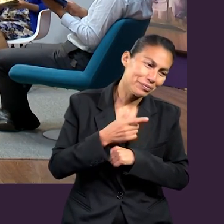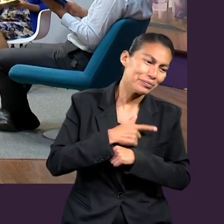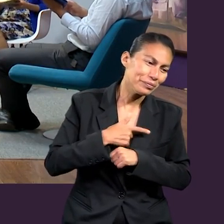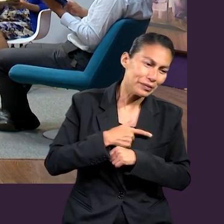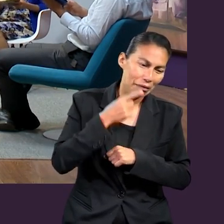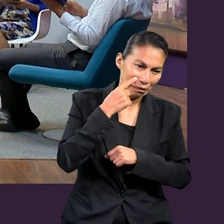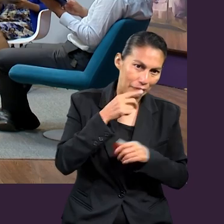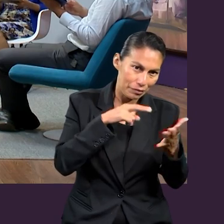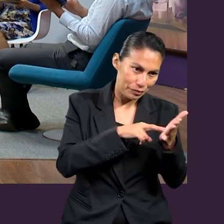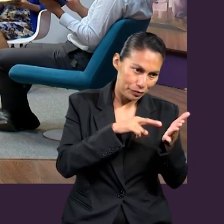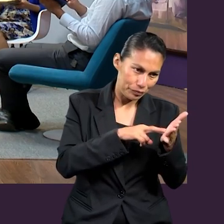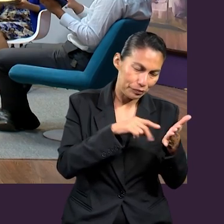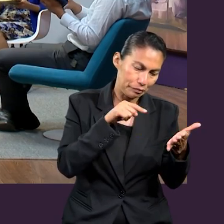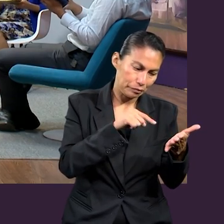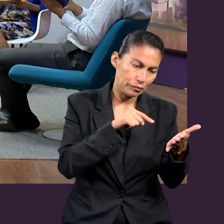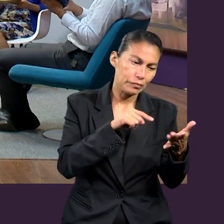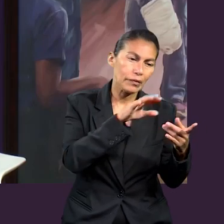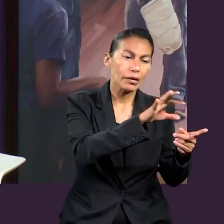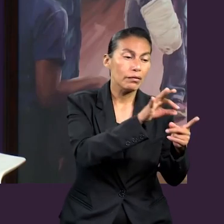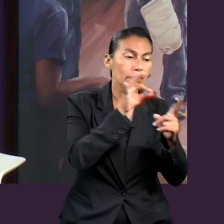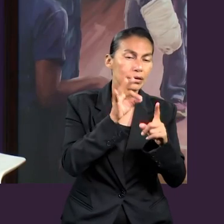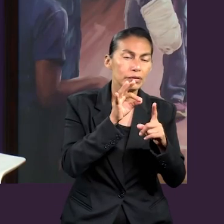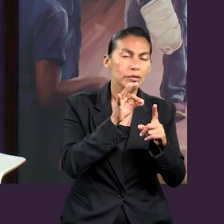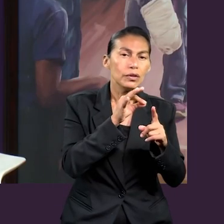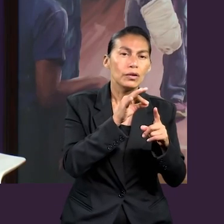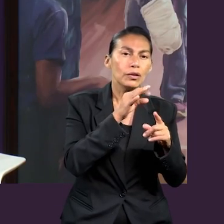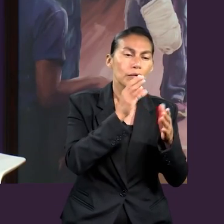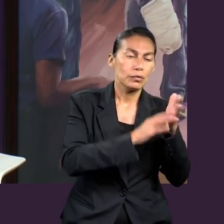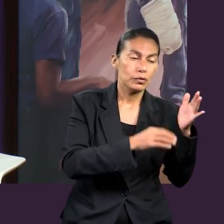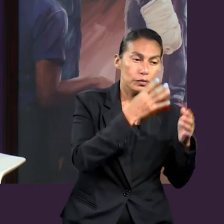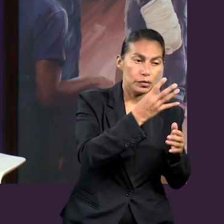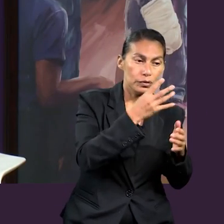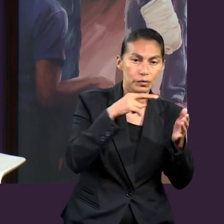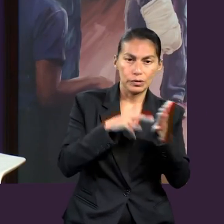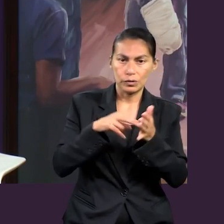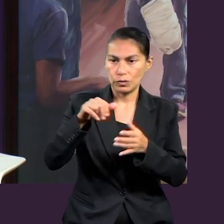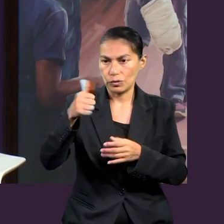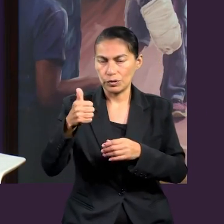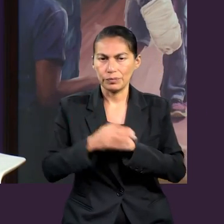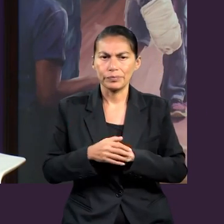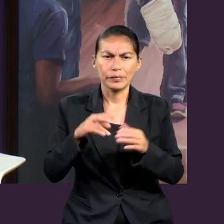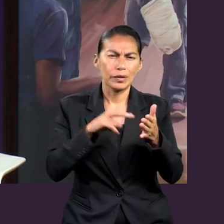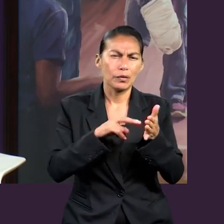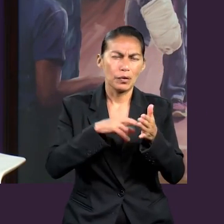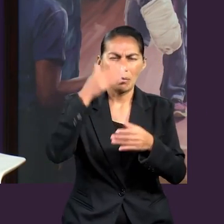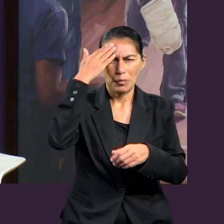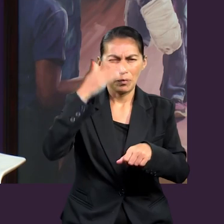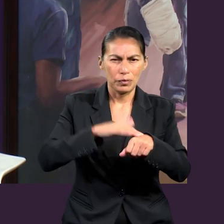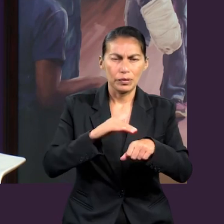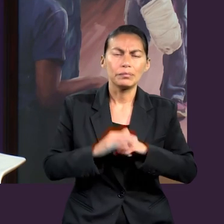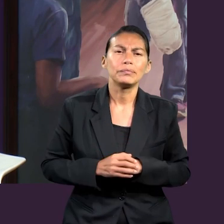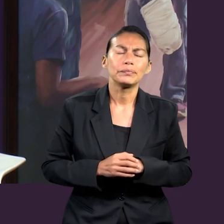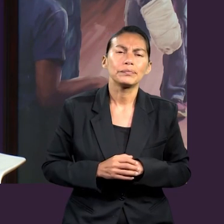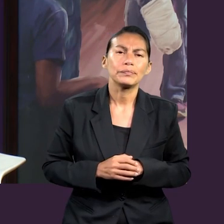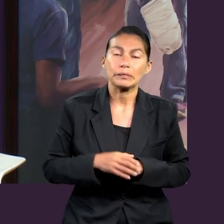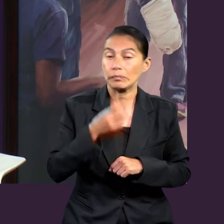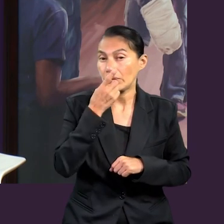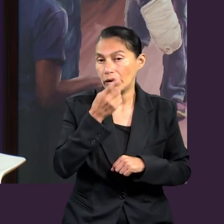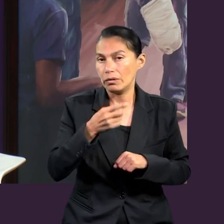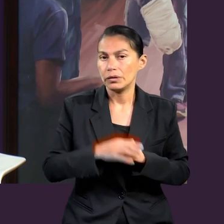al texto. Está específicamente en Efesios 4.11, nuestro versículo de memoria. Menciona justamente que él dio a